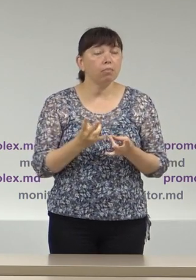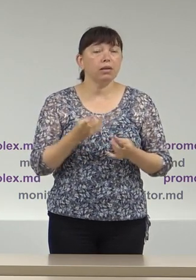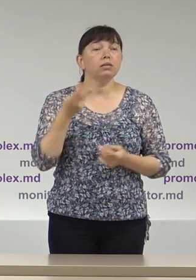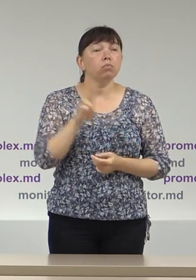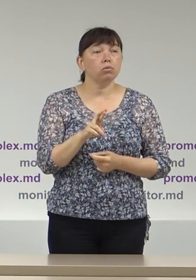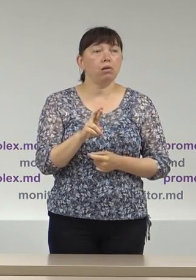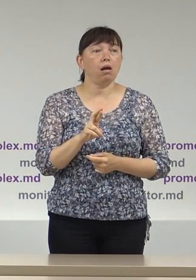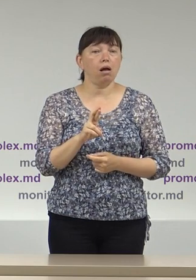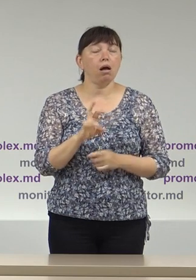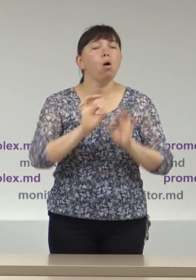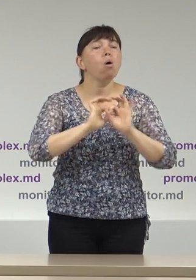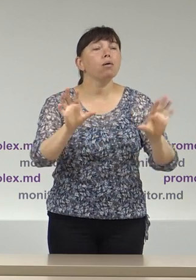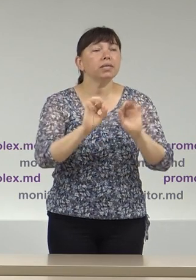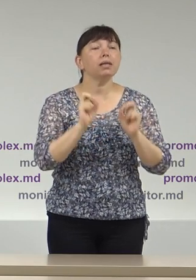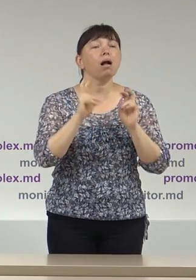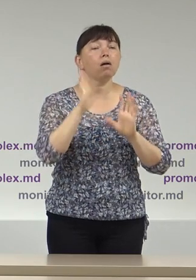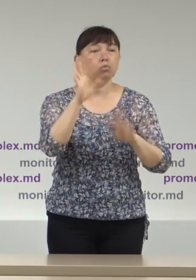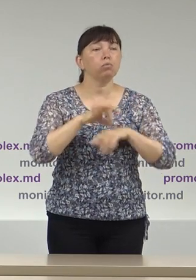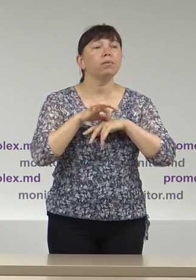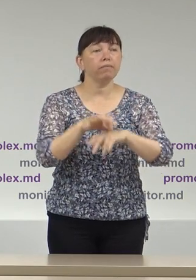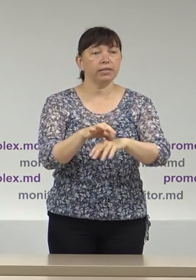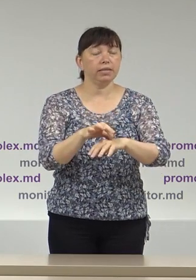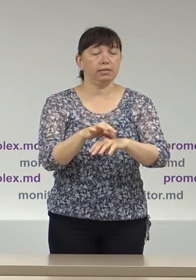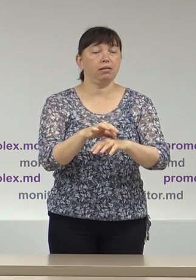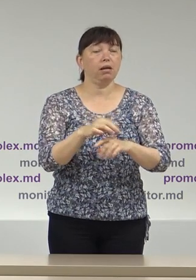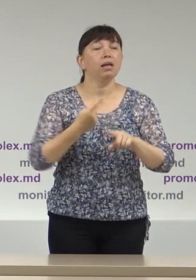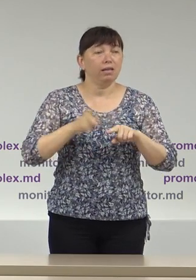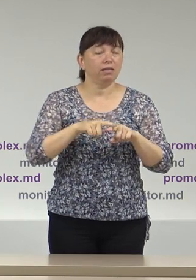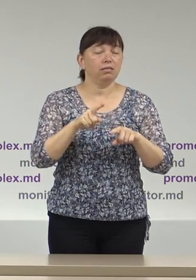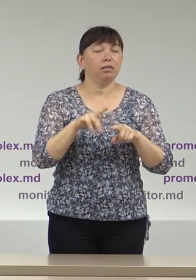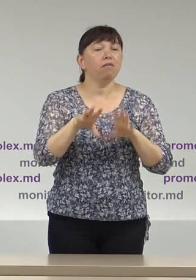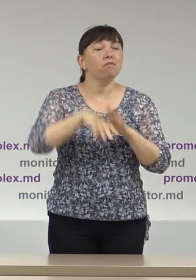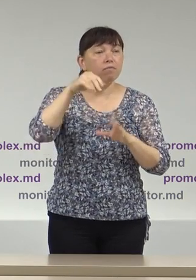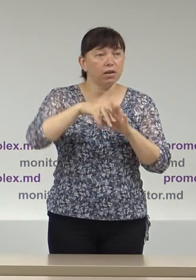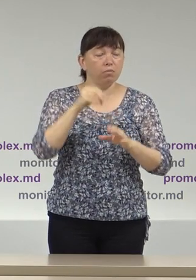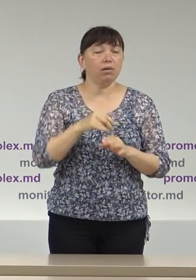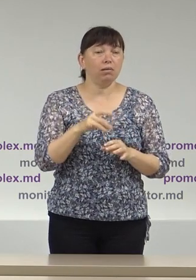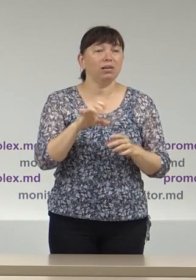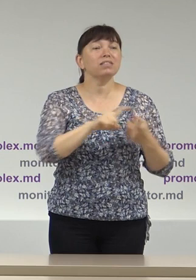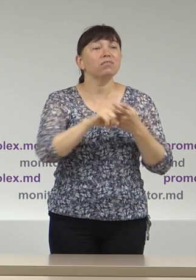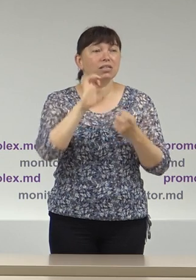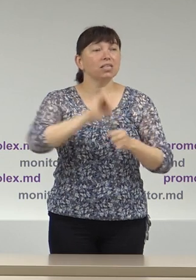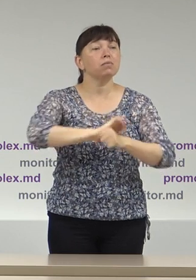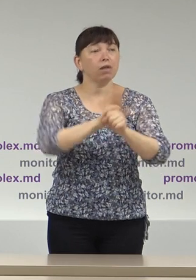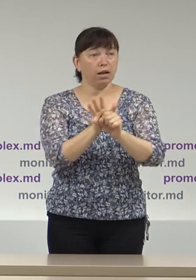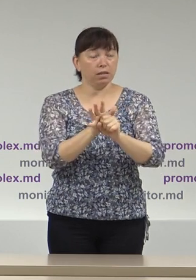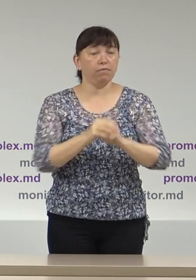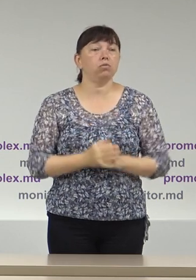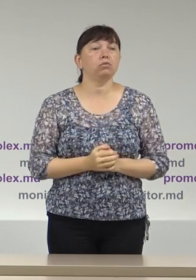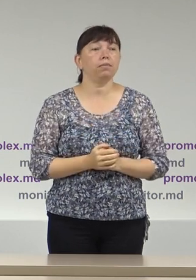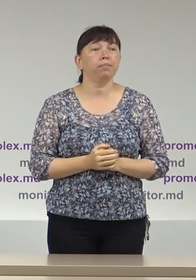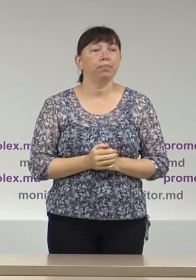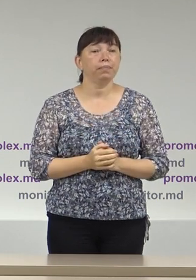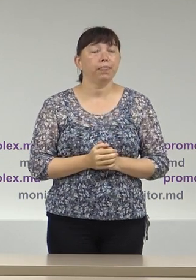a explica cum se va desfășura campania electorală în contextul pandemiei. Deci, este